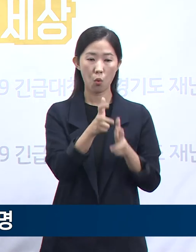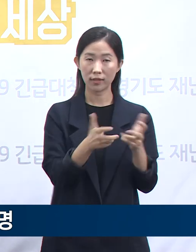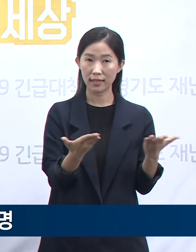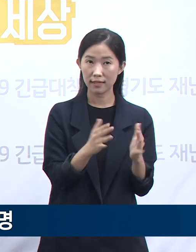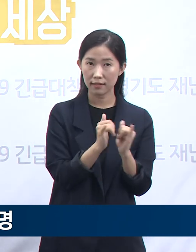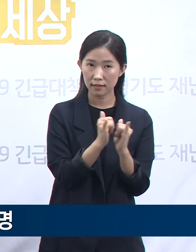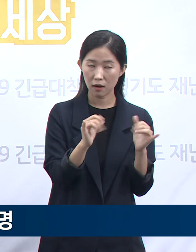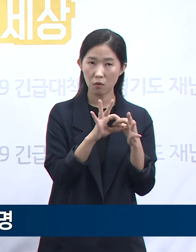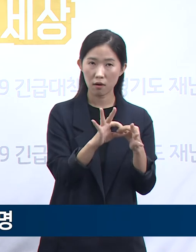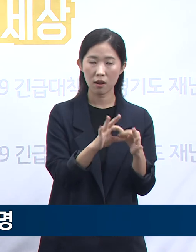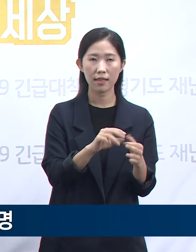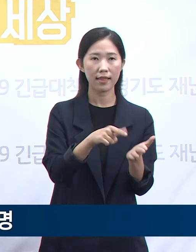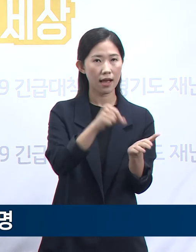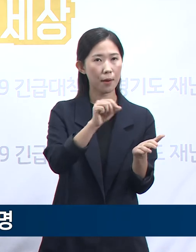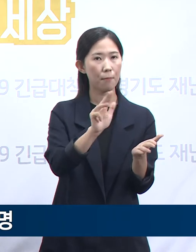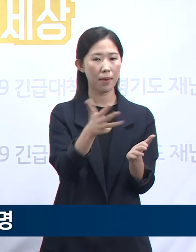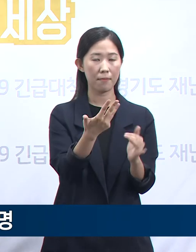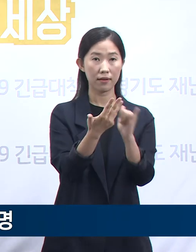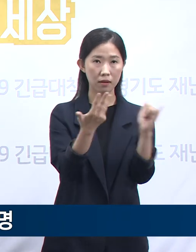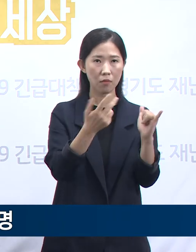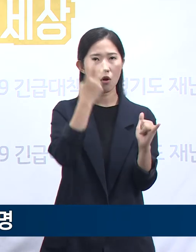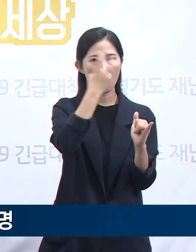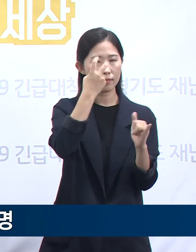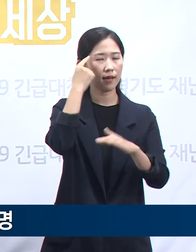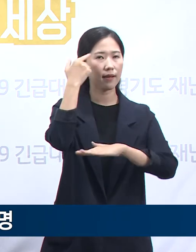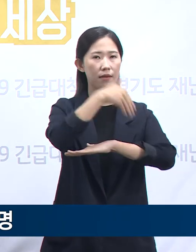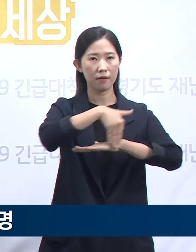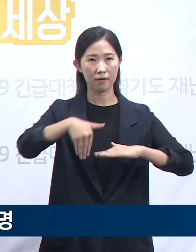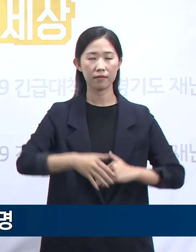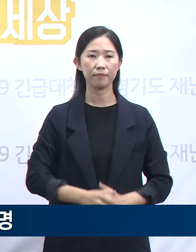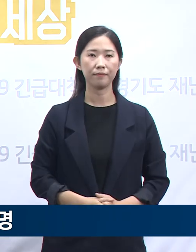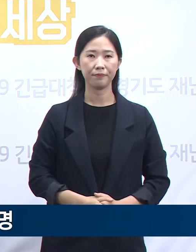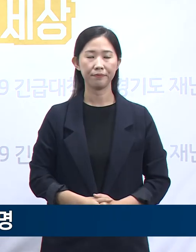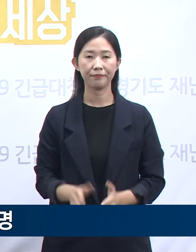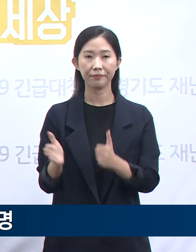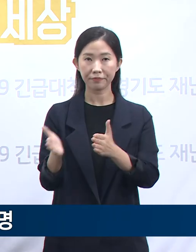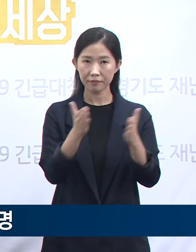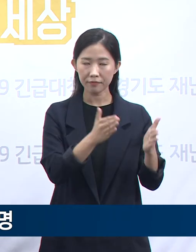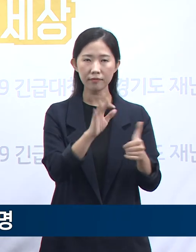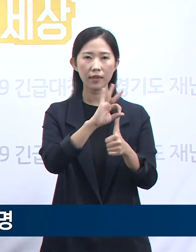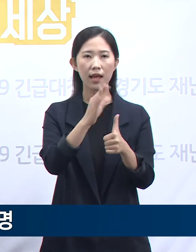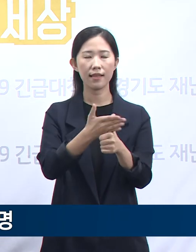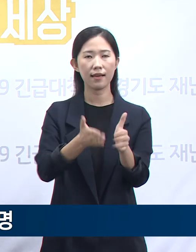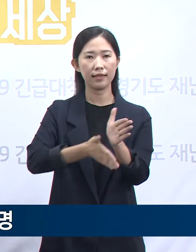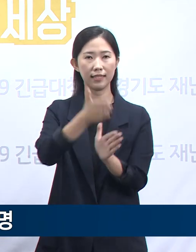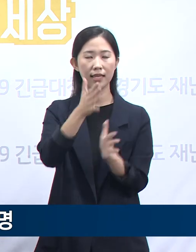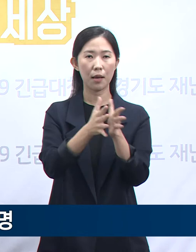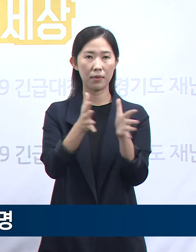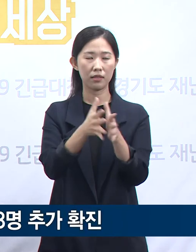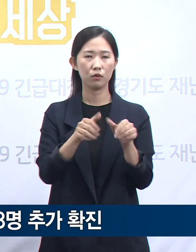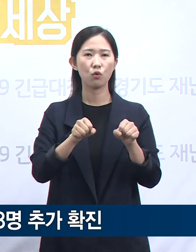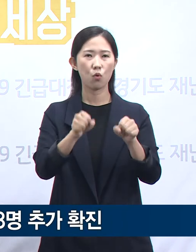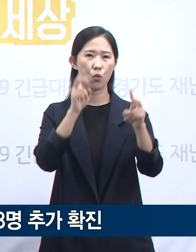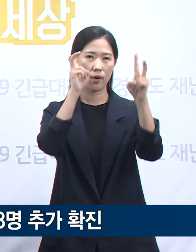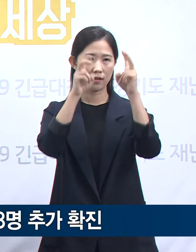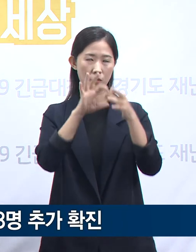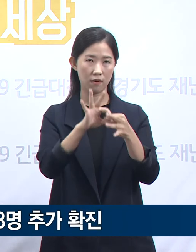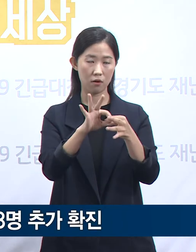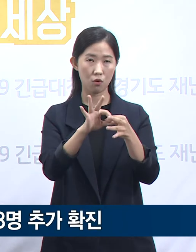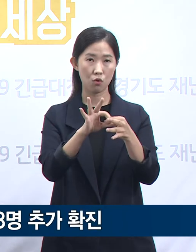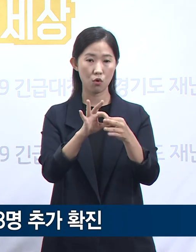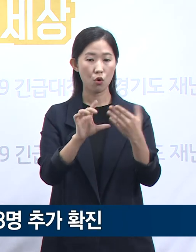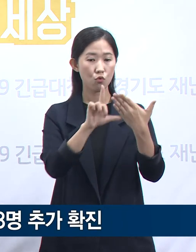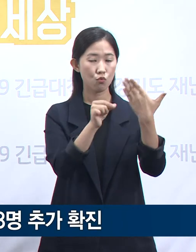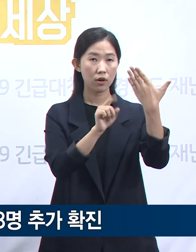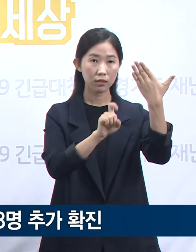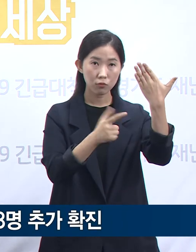대해서도 전수검사 예정입니다. 다음은 안양시 아파트 청소업체 관련 확진 상황입니다. 9월 16일 해당